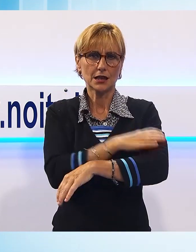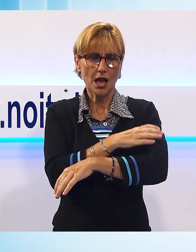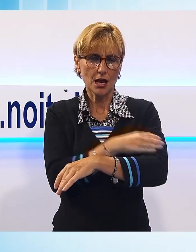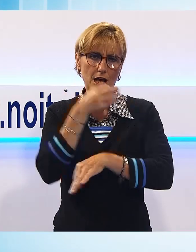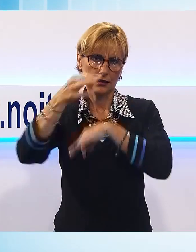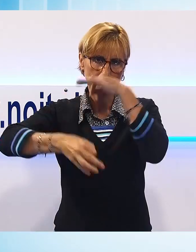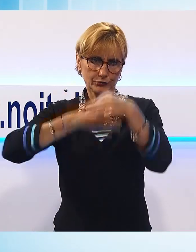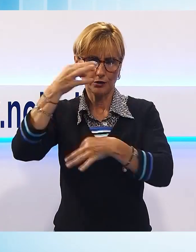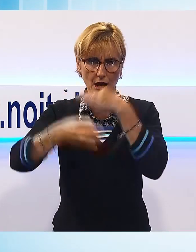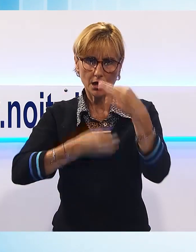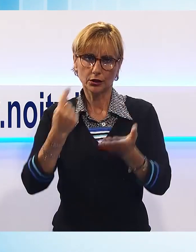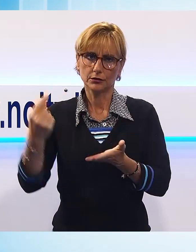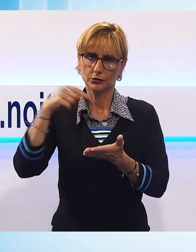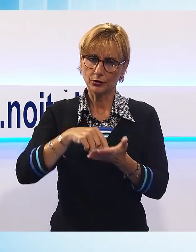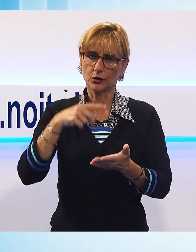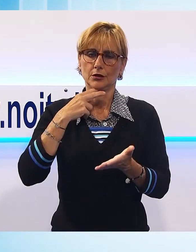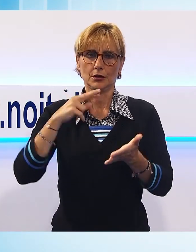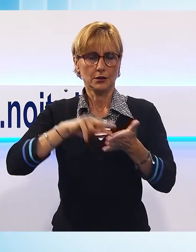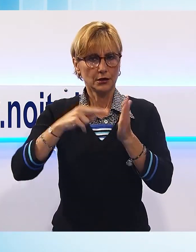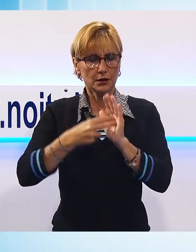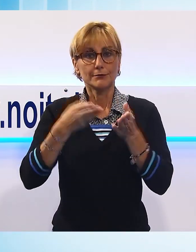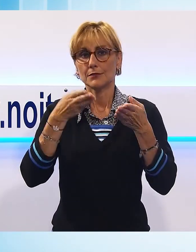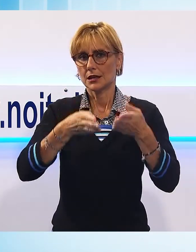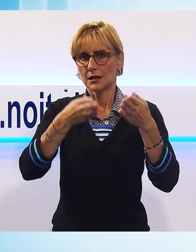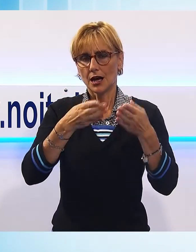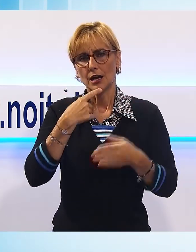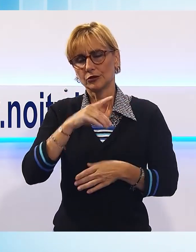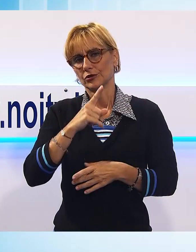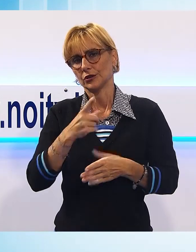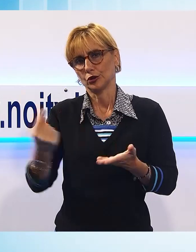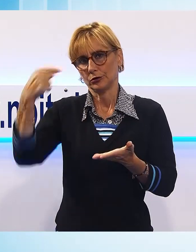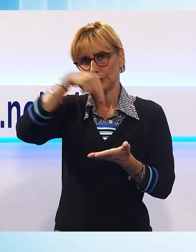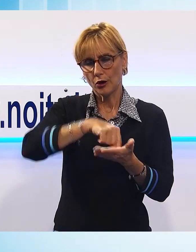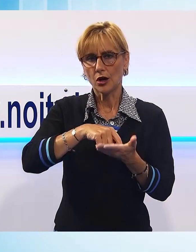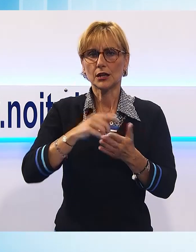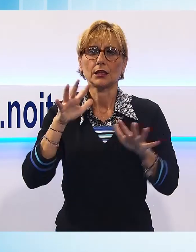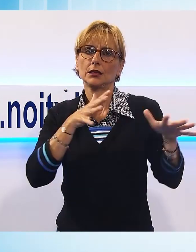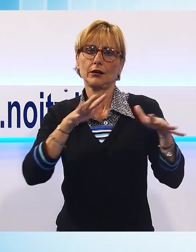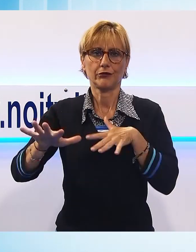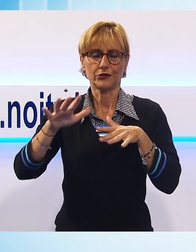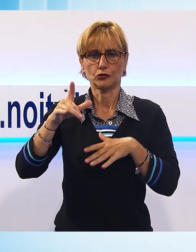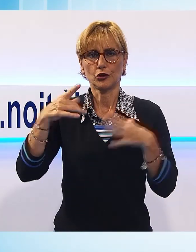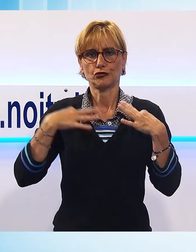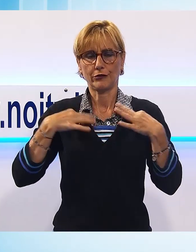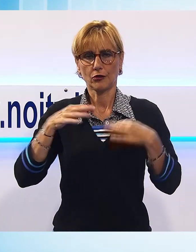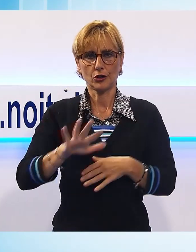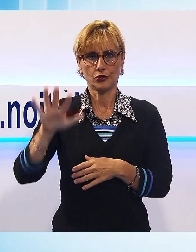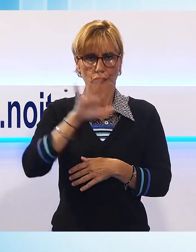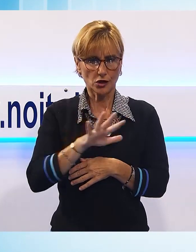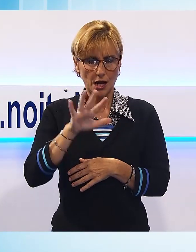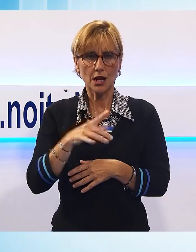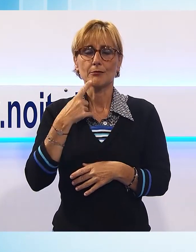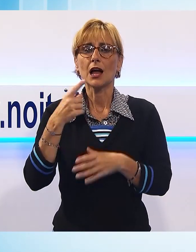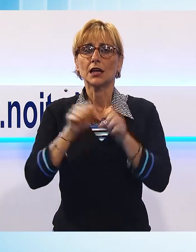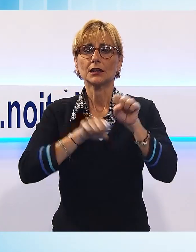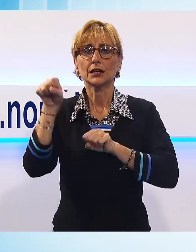tornano all'attacco sull'argomento e minacciano di rivolgersi nuovamente al difensore civico regionale se la direzione aziendale dell'ASL non